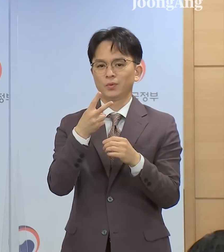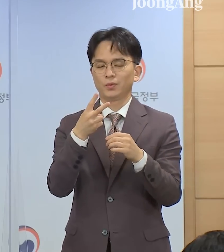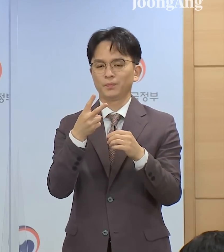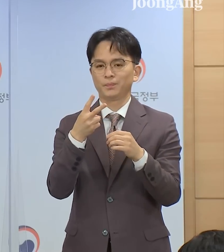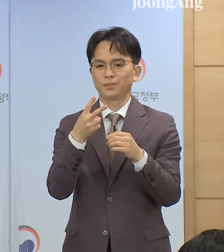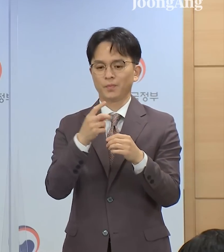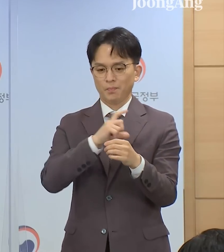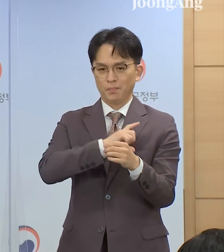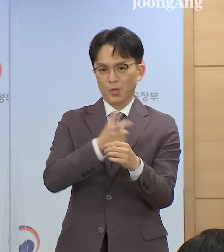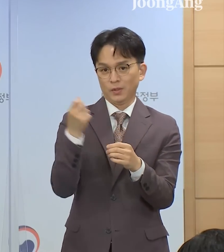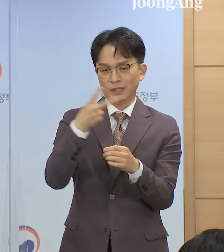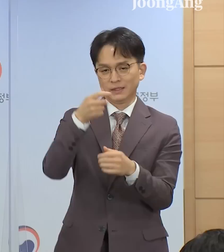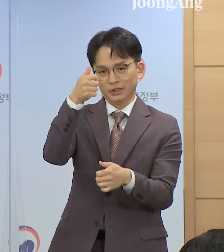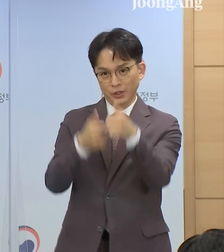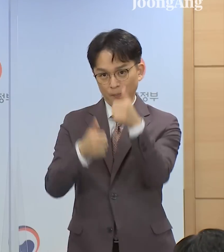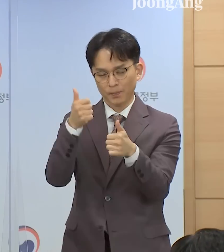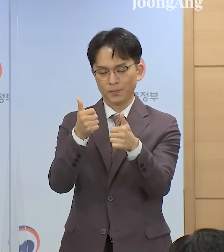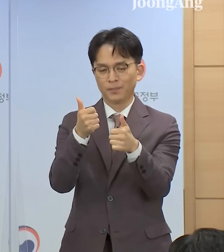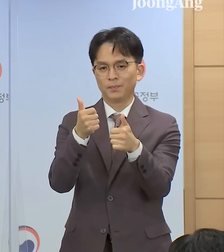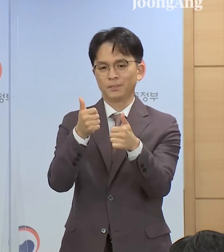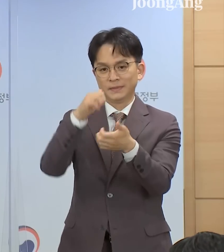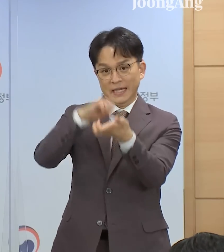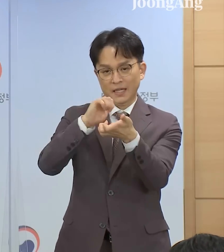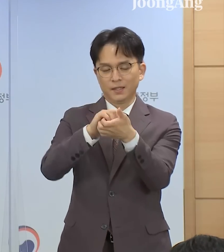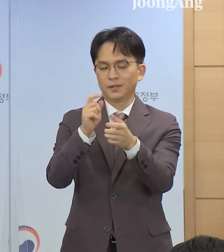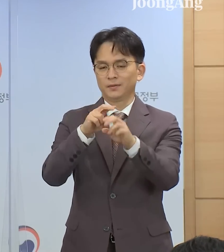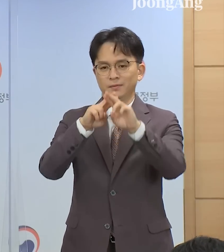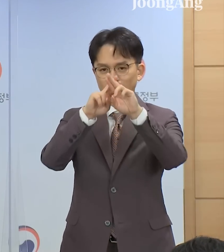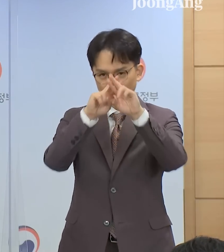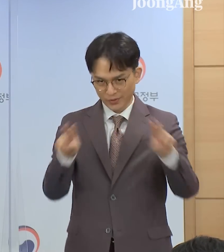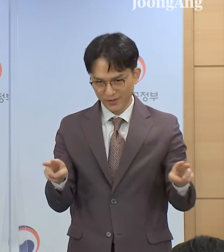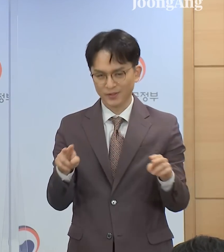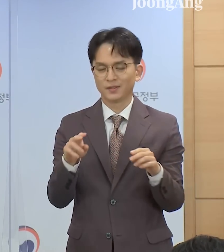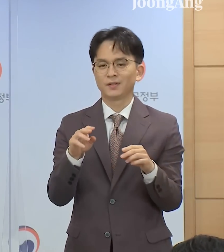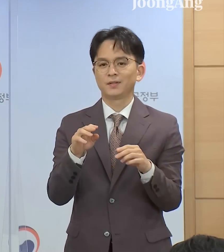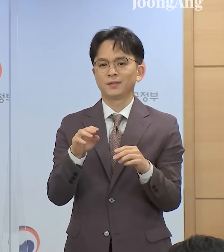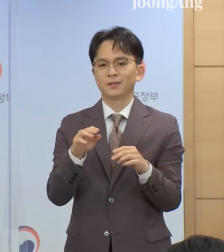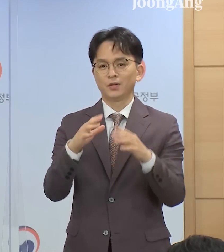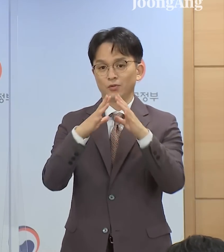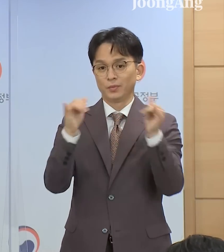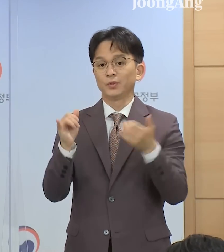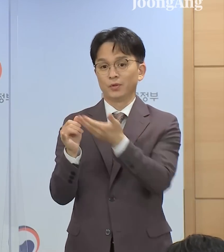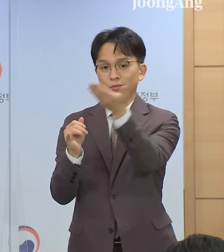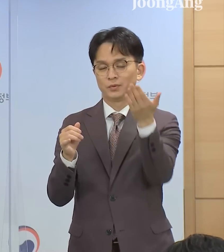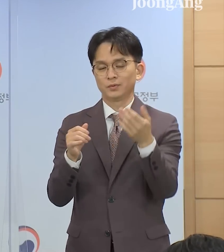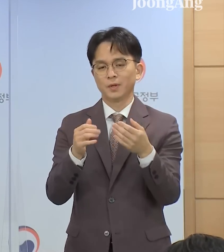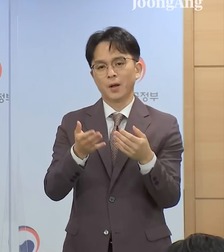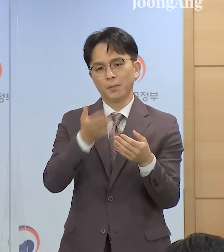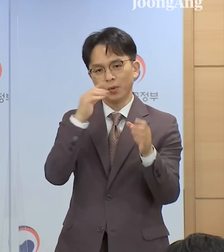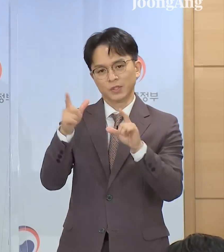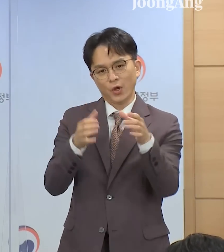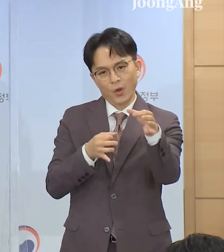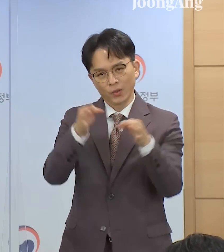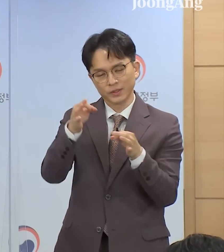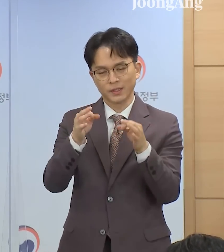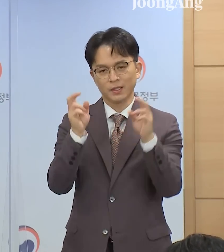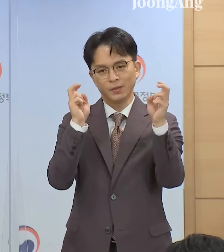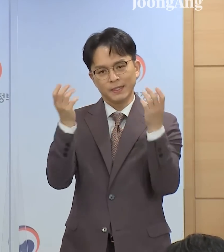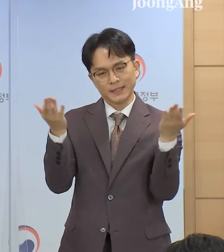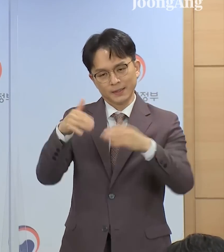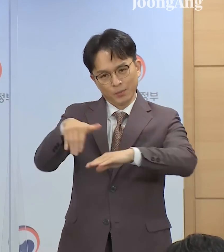재취득 결격 기간을 해제함으로써 보다 많은 국민들께서 생업과 경제활동에 조기